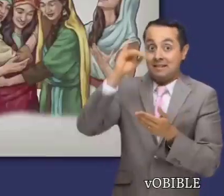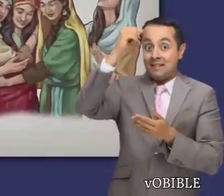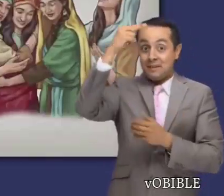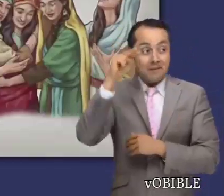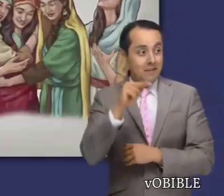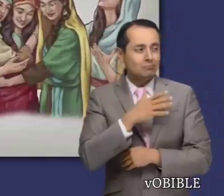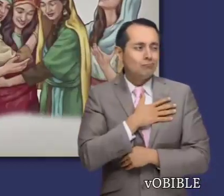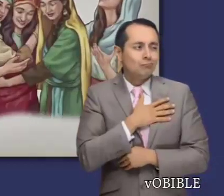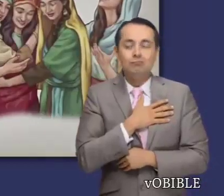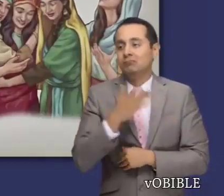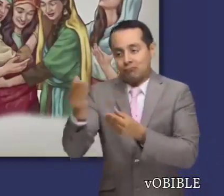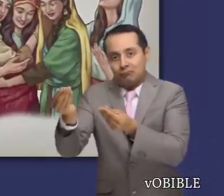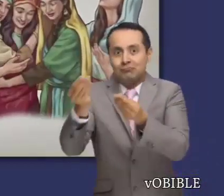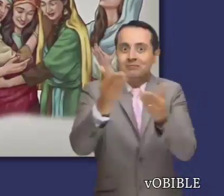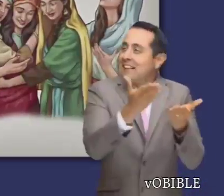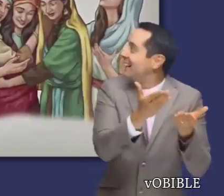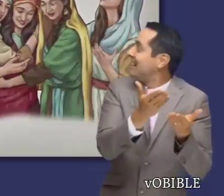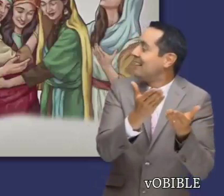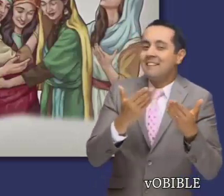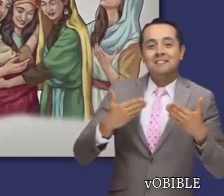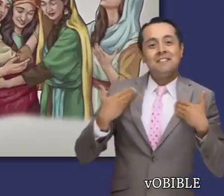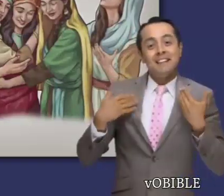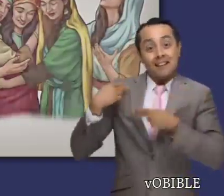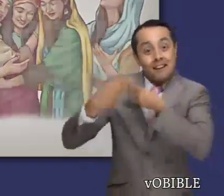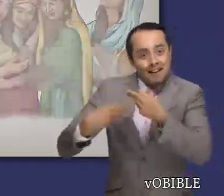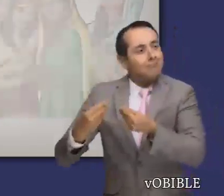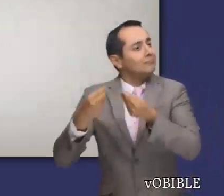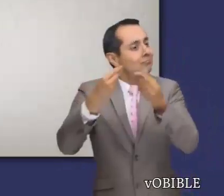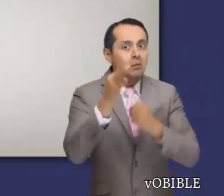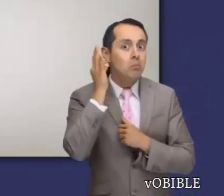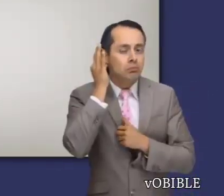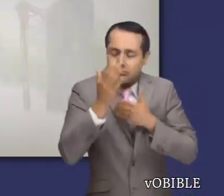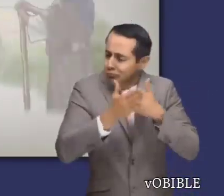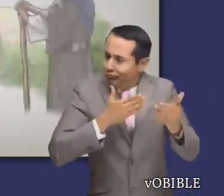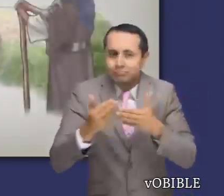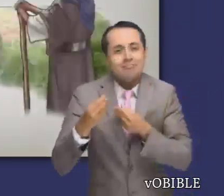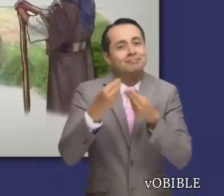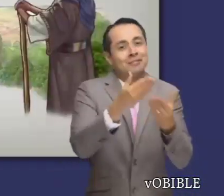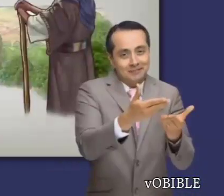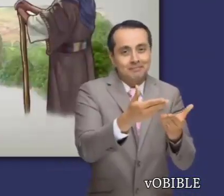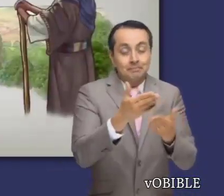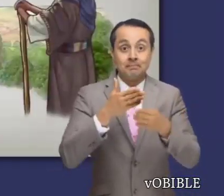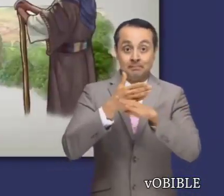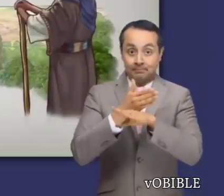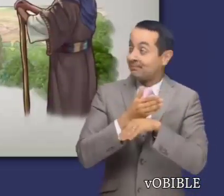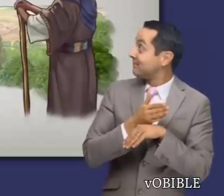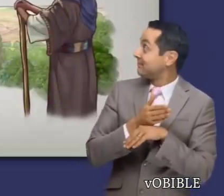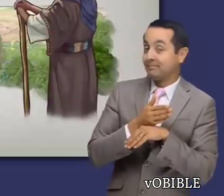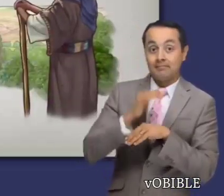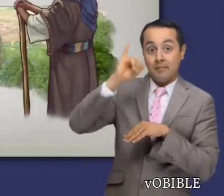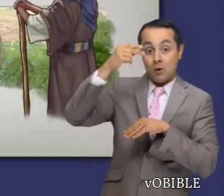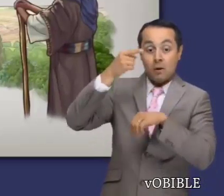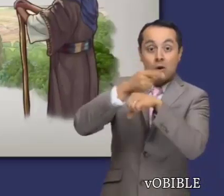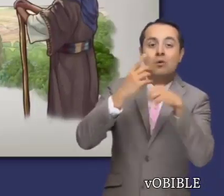permite que, en situaciones como esta, una mujer pueda recibir la herencia. Después, Dios le pide a Moisés que suba